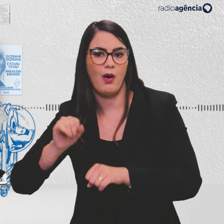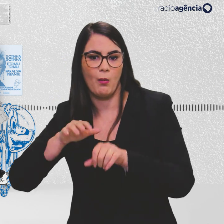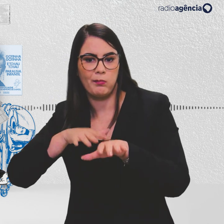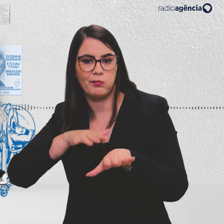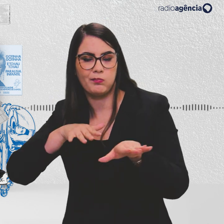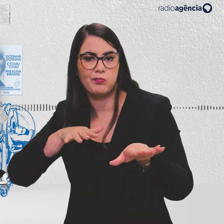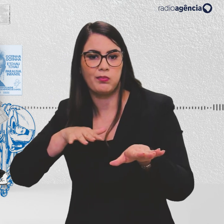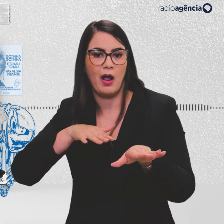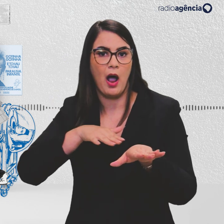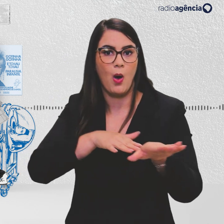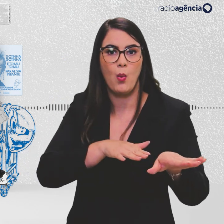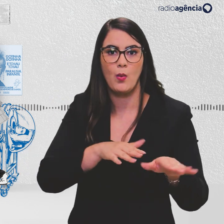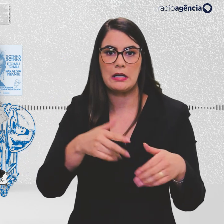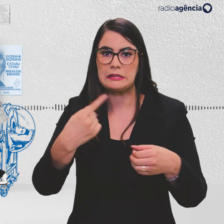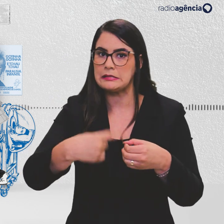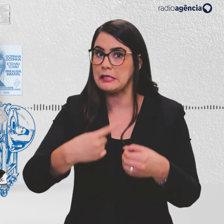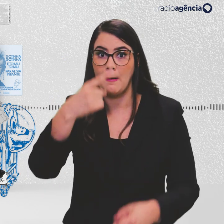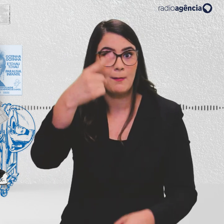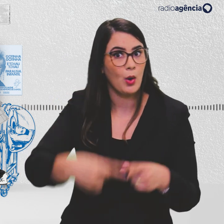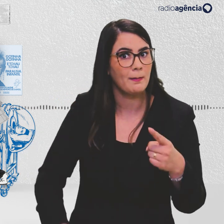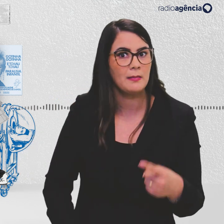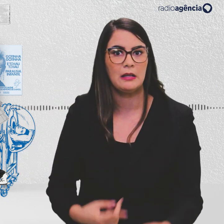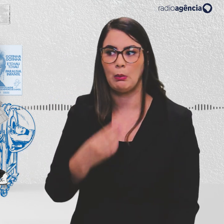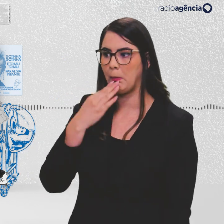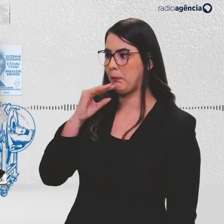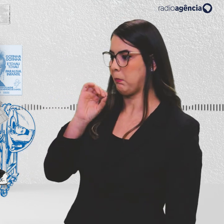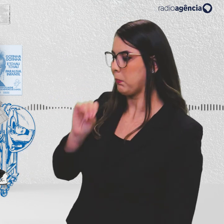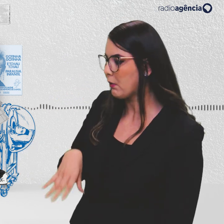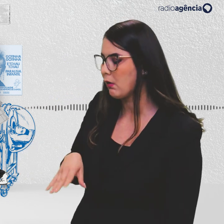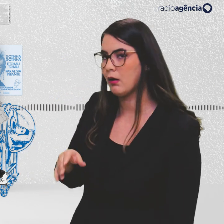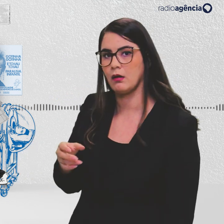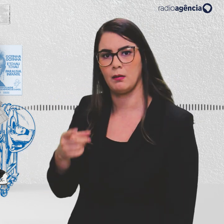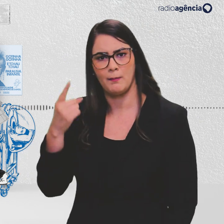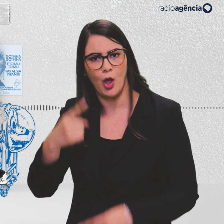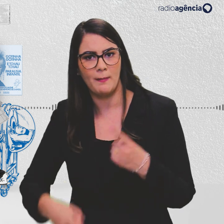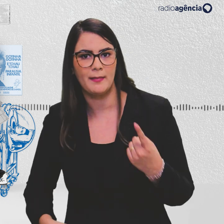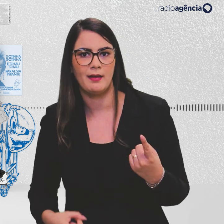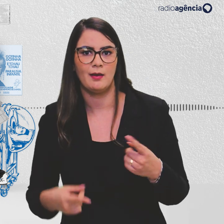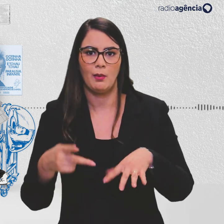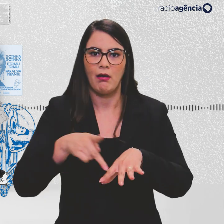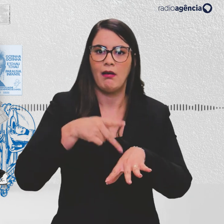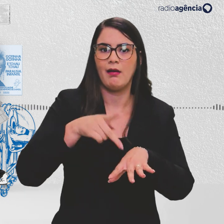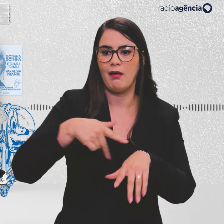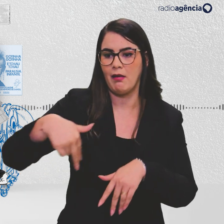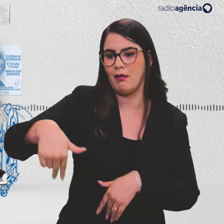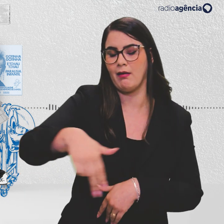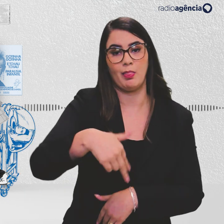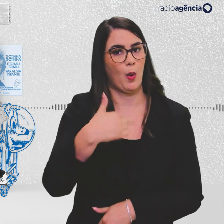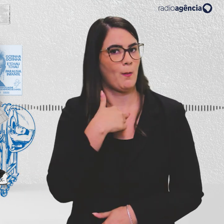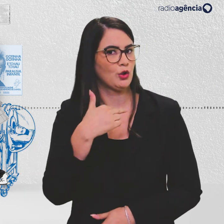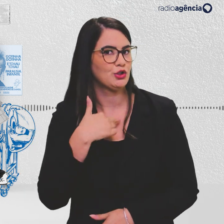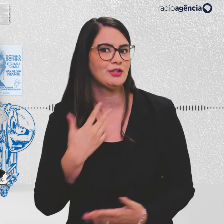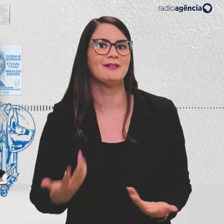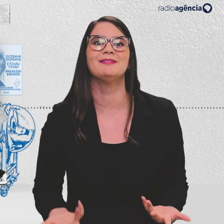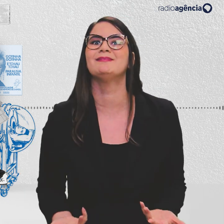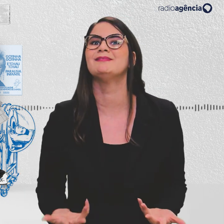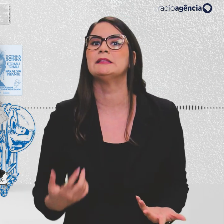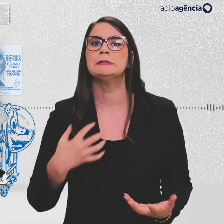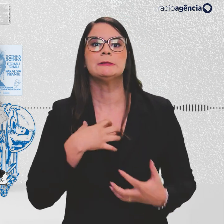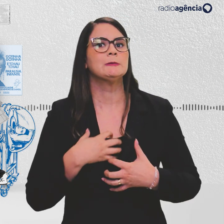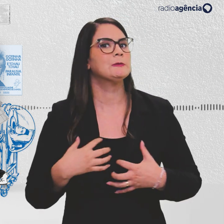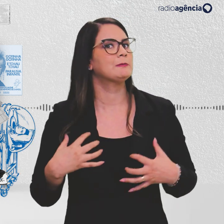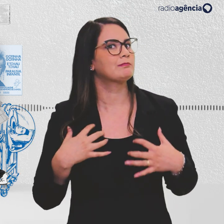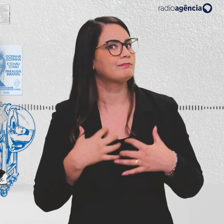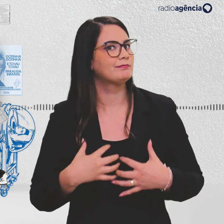as ruas da cidade ou proibir as pessoas de cuspir no chão, gente descalça no centro. Tudo isso vai formando um grande